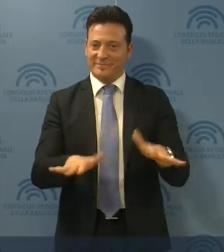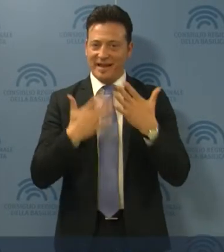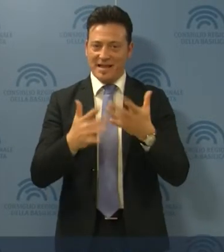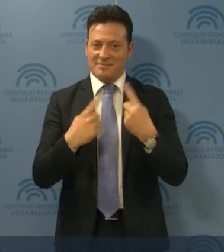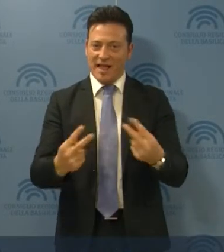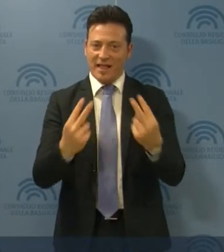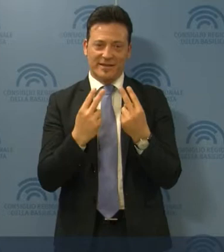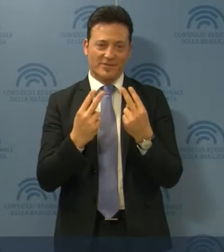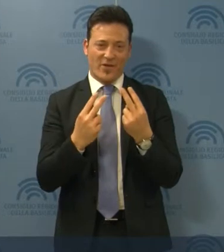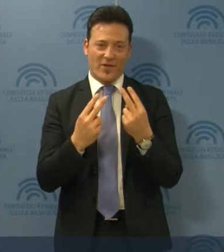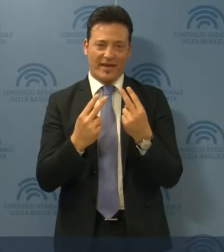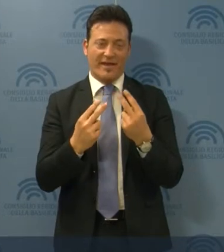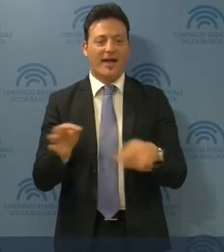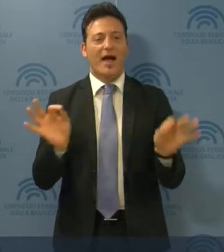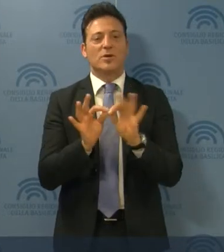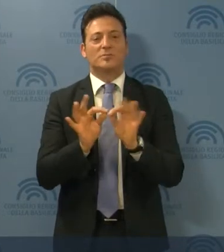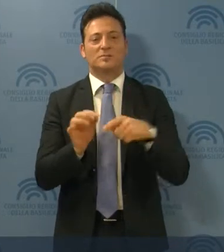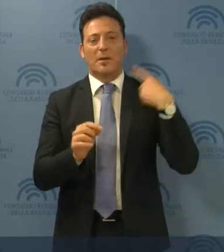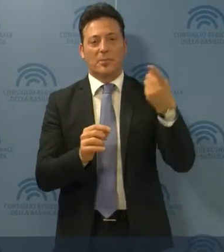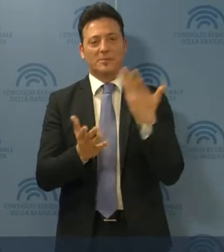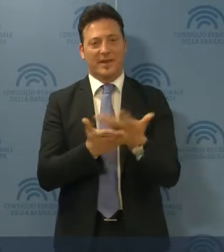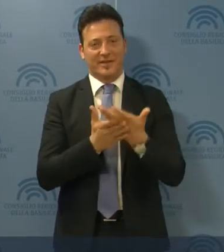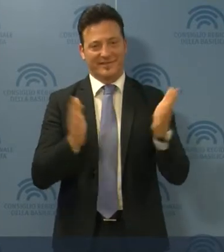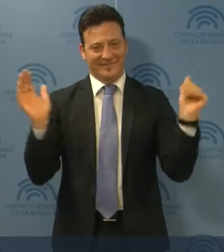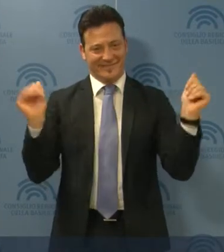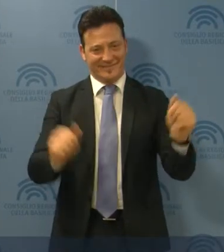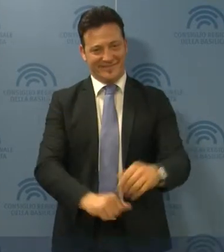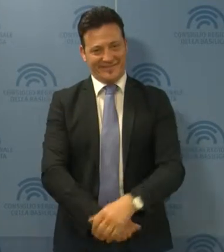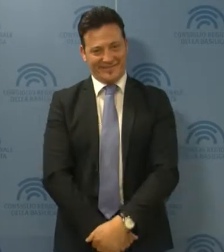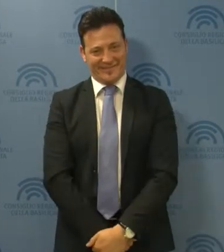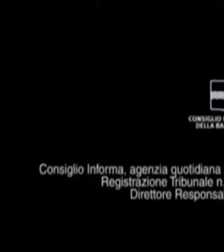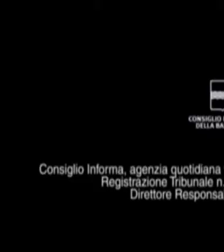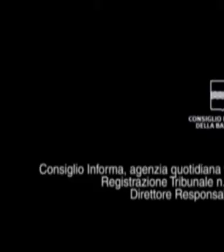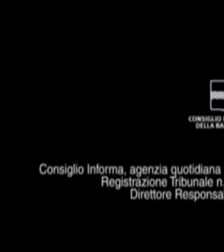Grazie per l'attenzione prestata. L'appuntamento è alla prossima edizione.